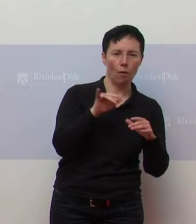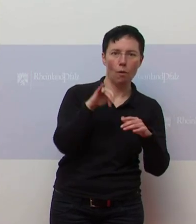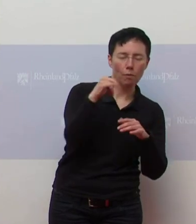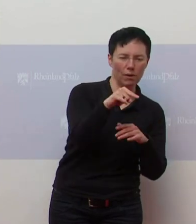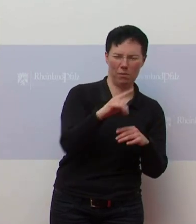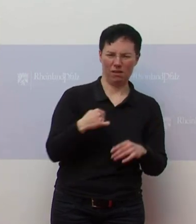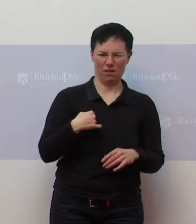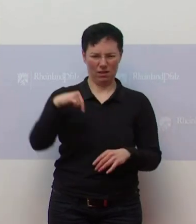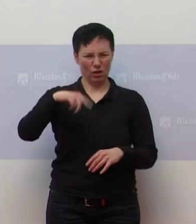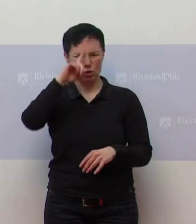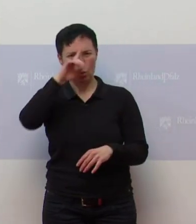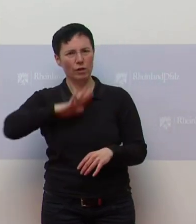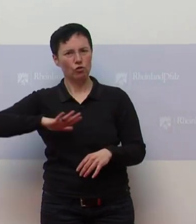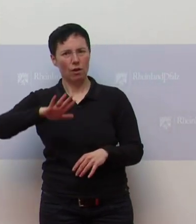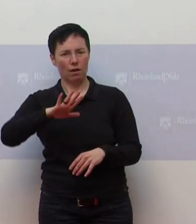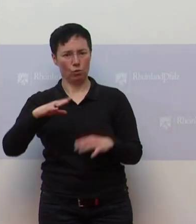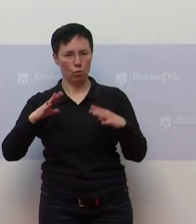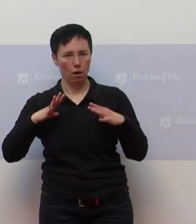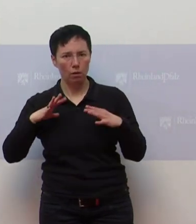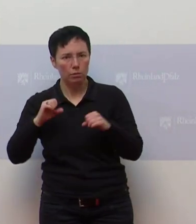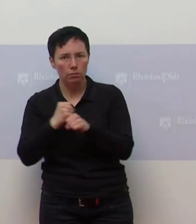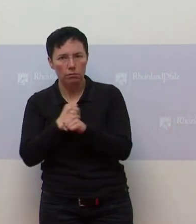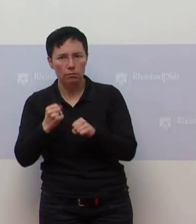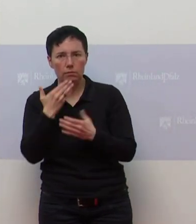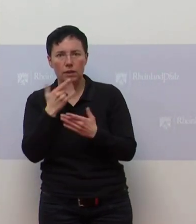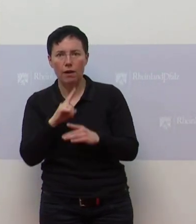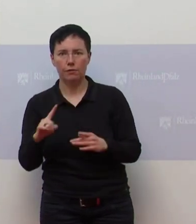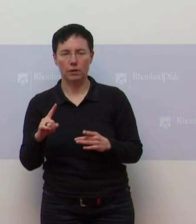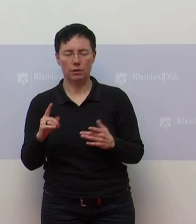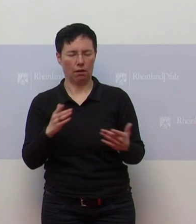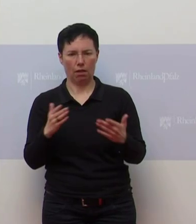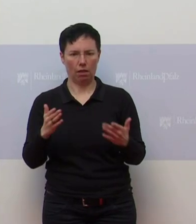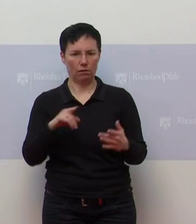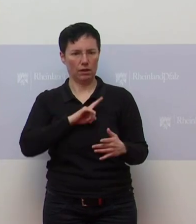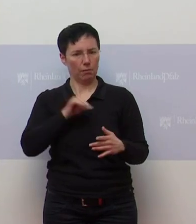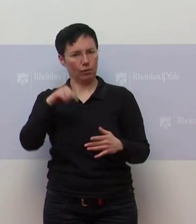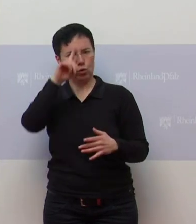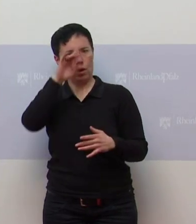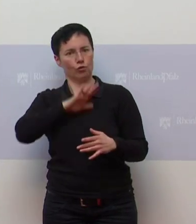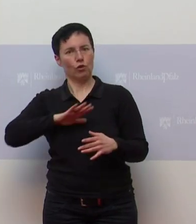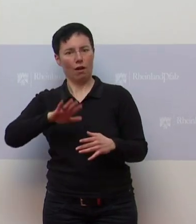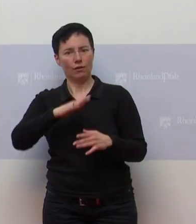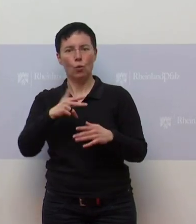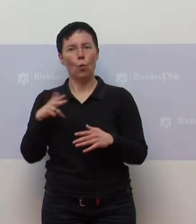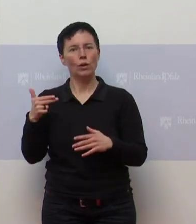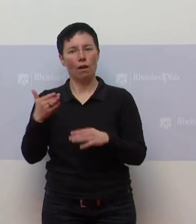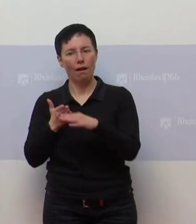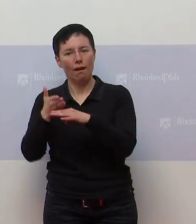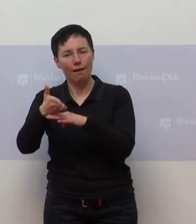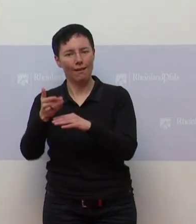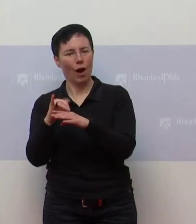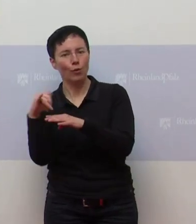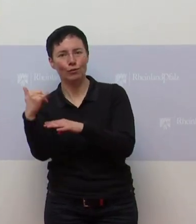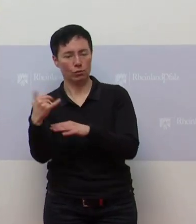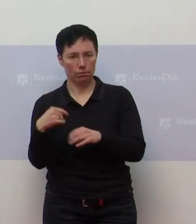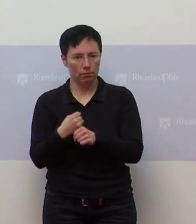sein soll im eigenen Land, dann tatsächlich in einem Hotel zu übernachten oder Ausflüge zu machen. Da